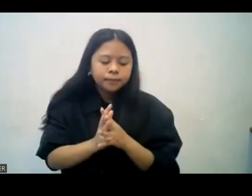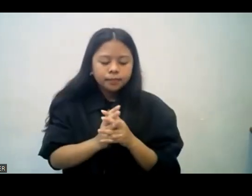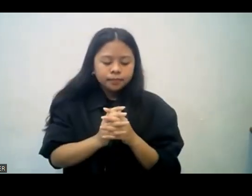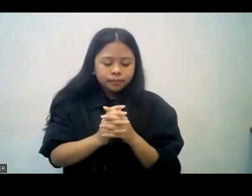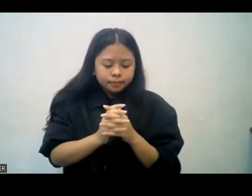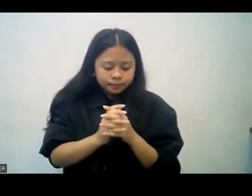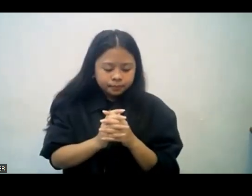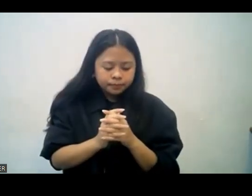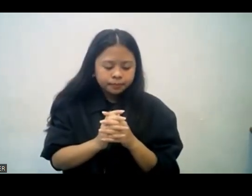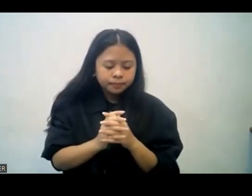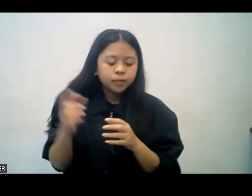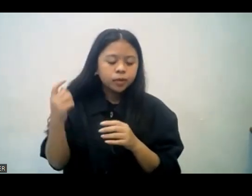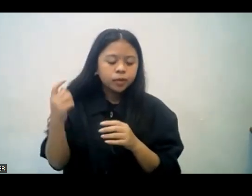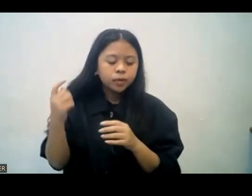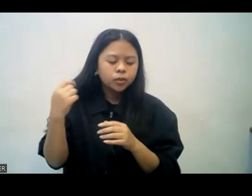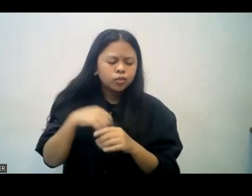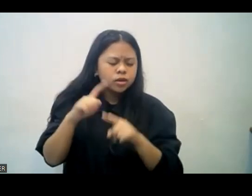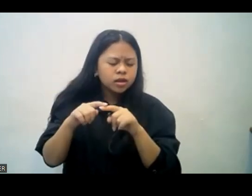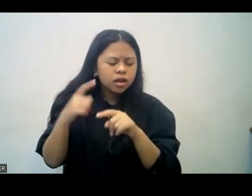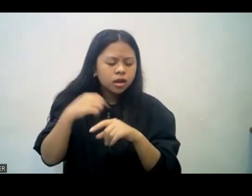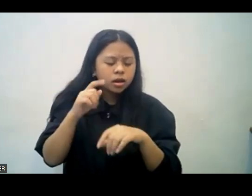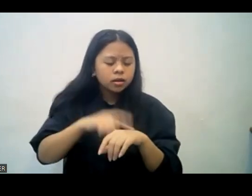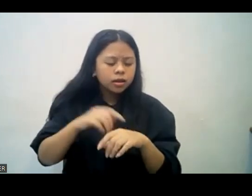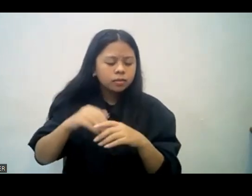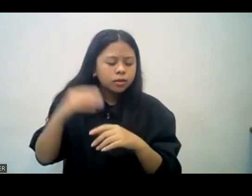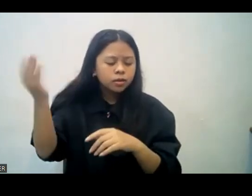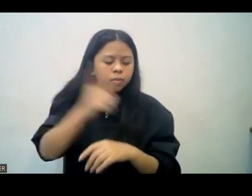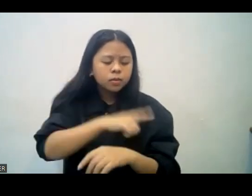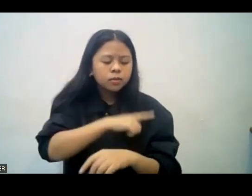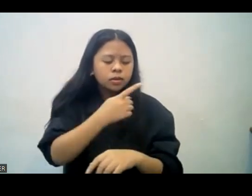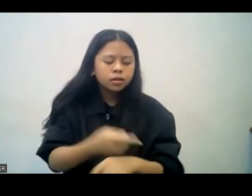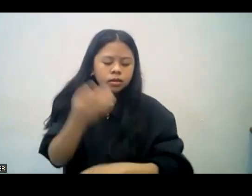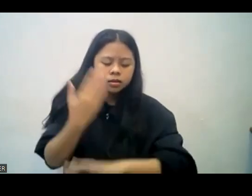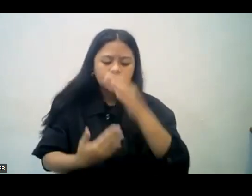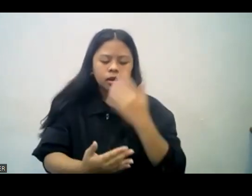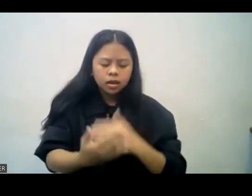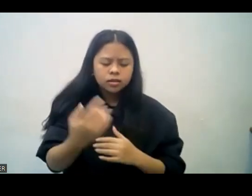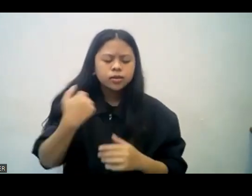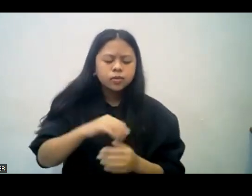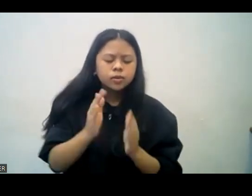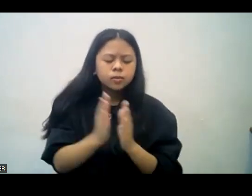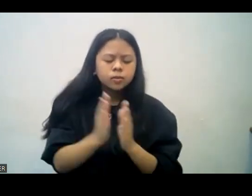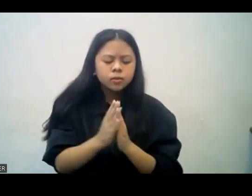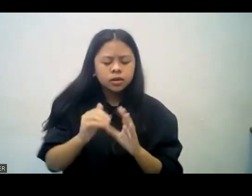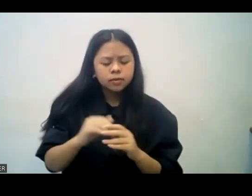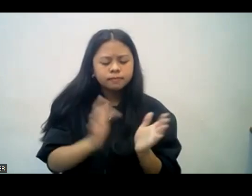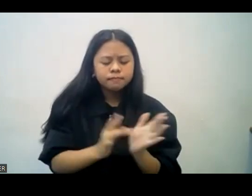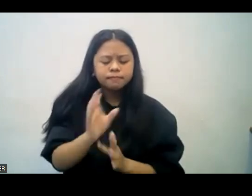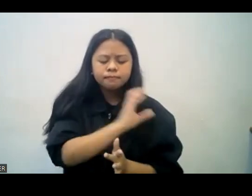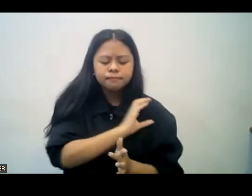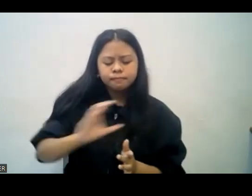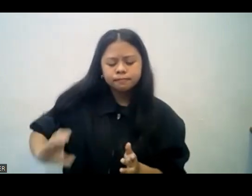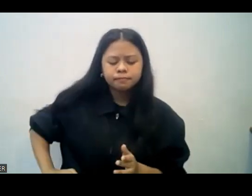ng may kalinawan. We commit the rest of time in your might hands. We pray in name of Jesus Christ. Aming ipinagkakatiwala ang lahat ng bagay sa iyong